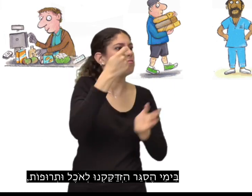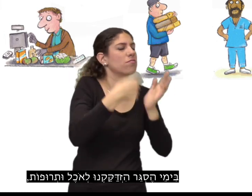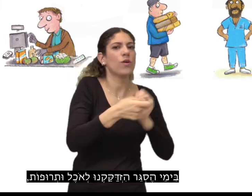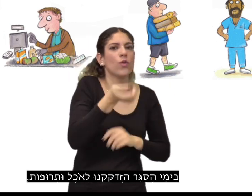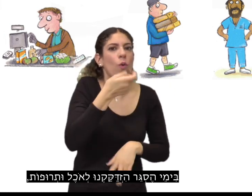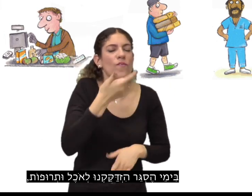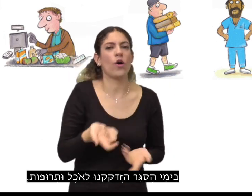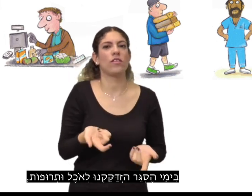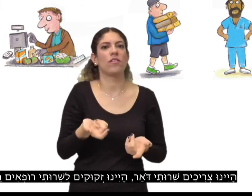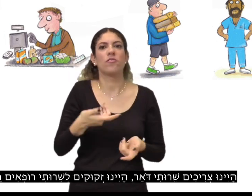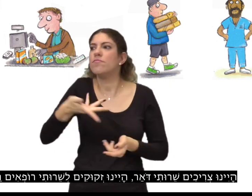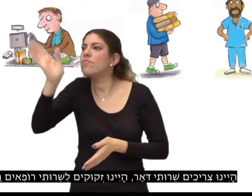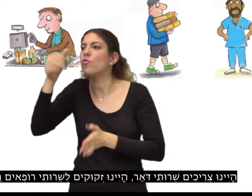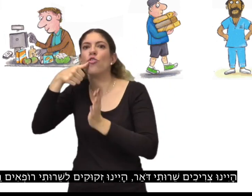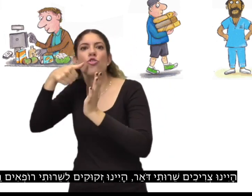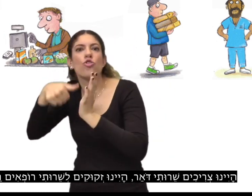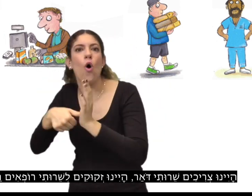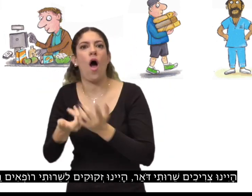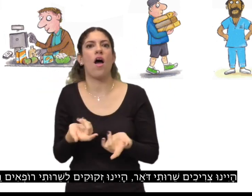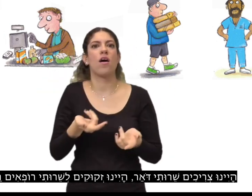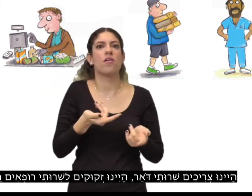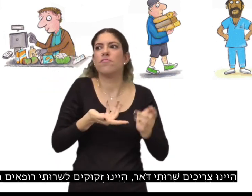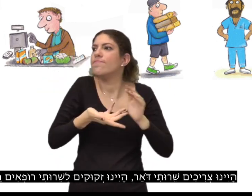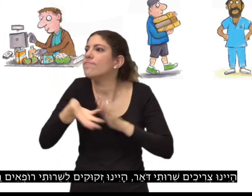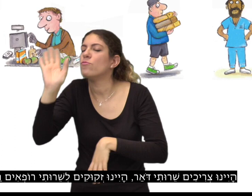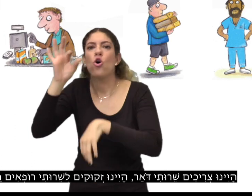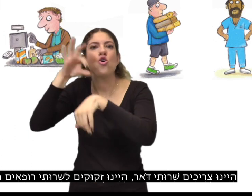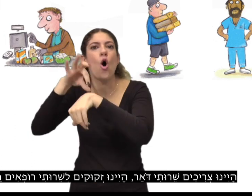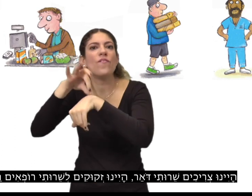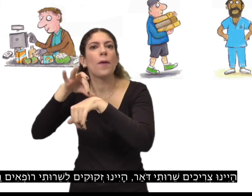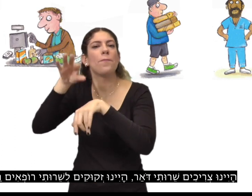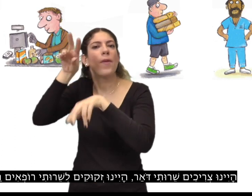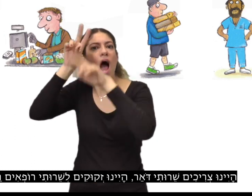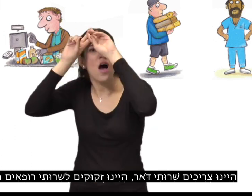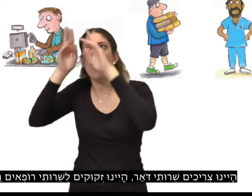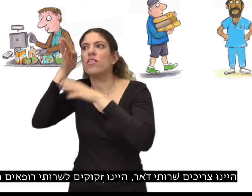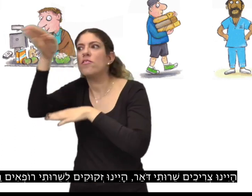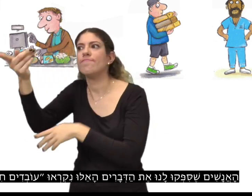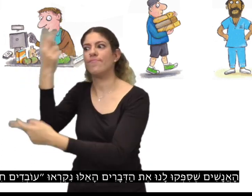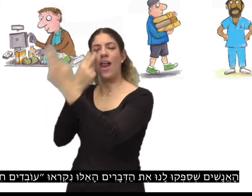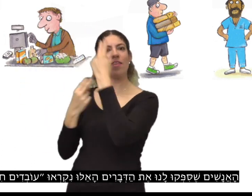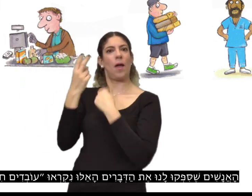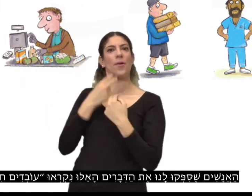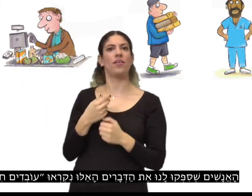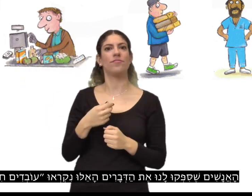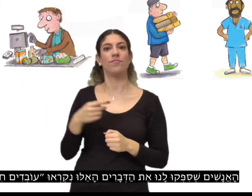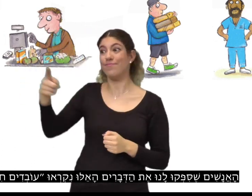היינו צריכים שירותי דואר, היינו זקוקים לשירותי רופאים והחיות, האנשים שסיפקו לנו את